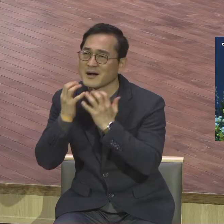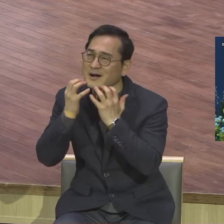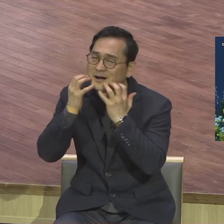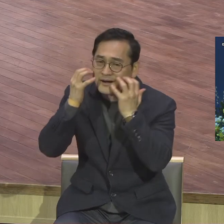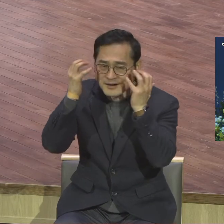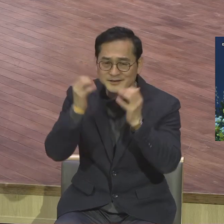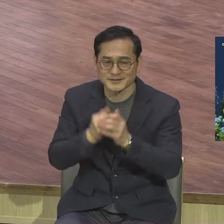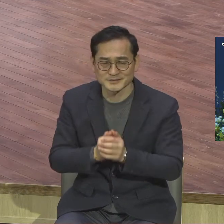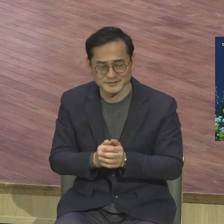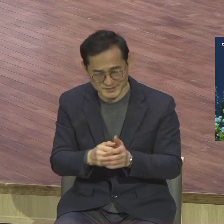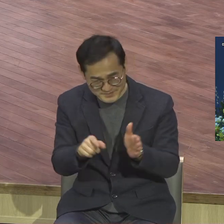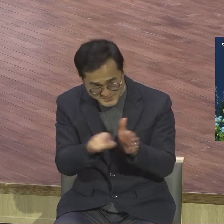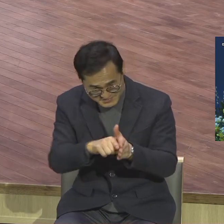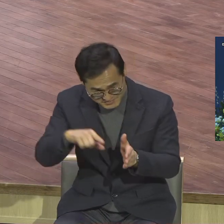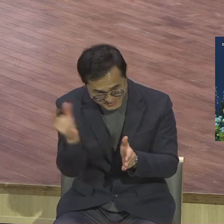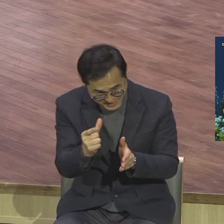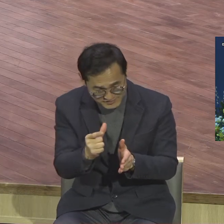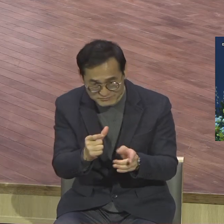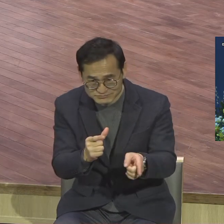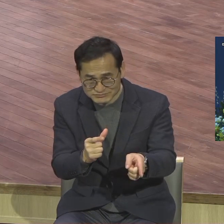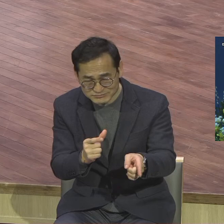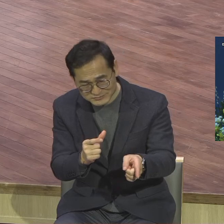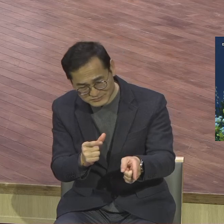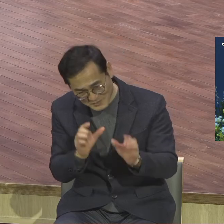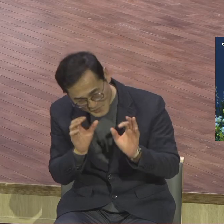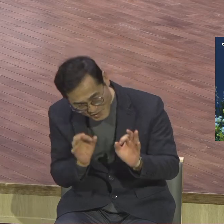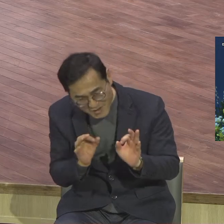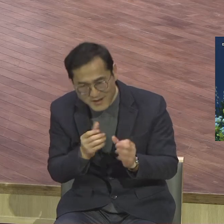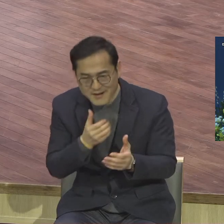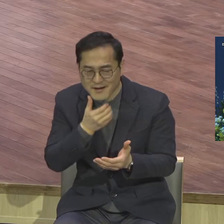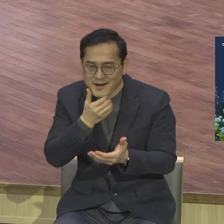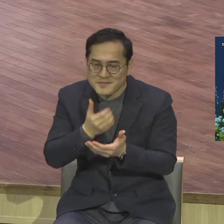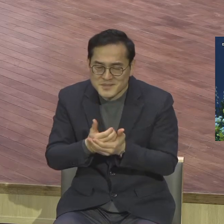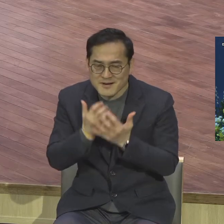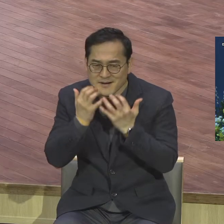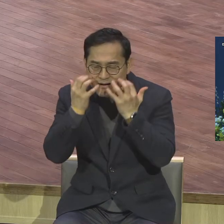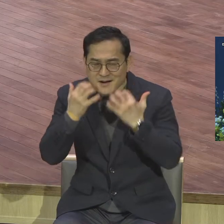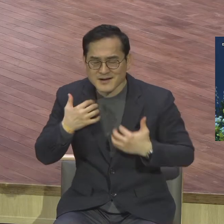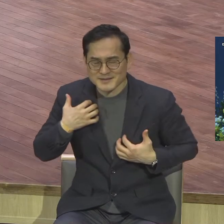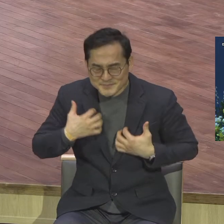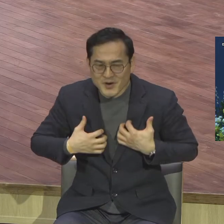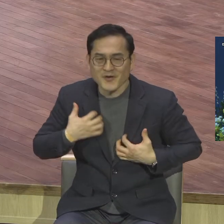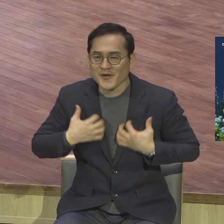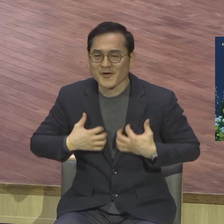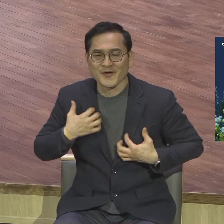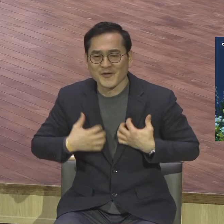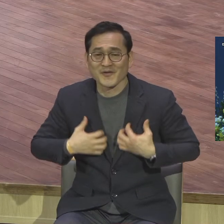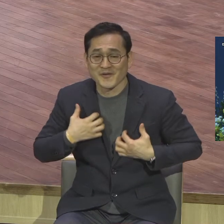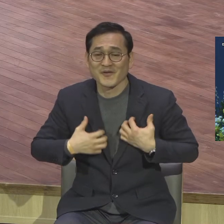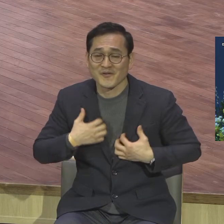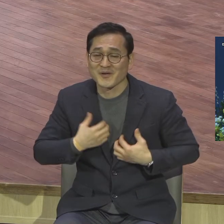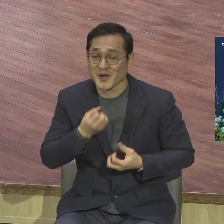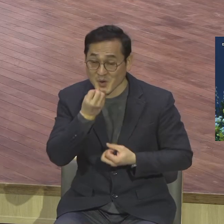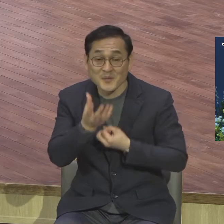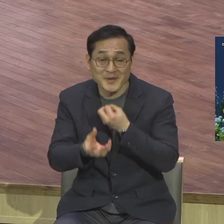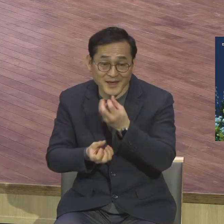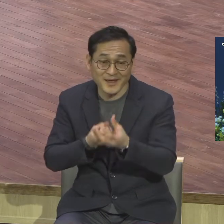믿음으로 굳건히 서 있는 모습이 너무 감격스럽구나 모든 것이 하나님의 전적인